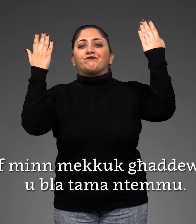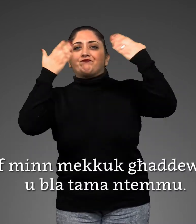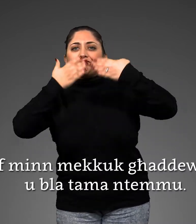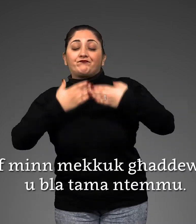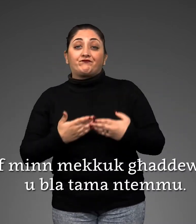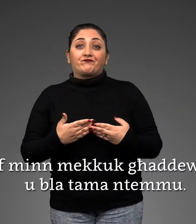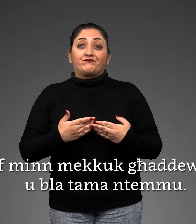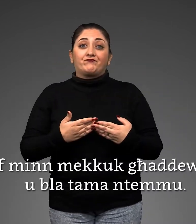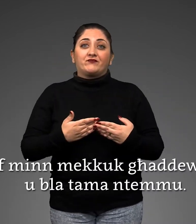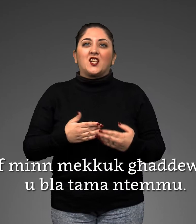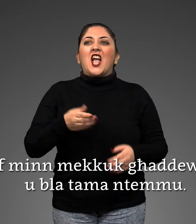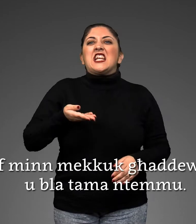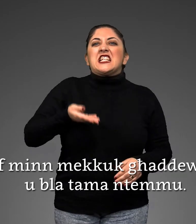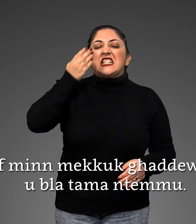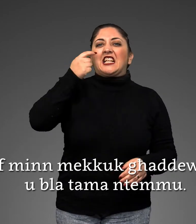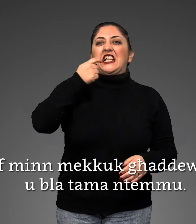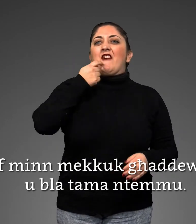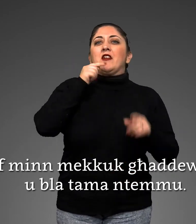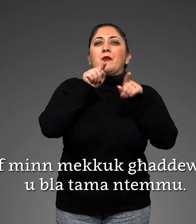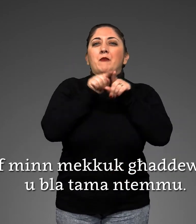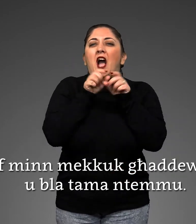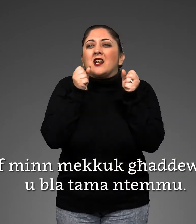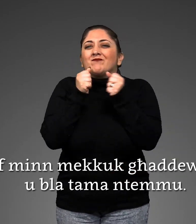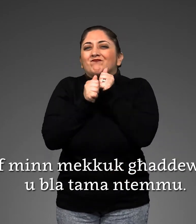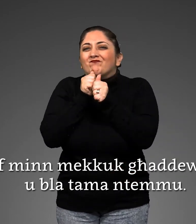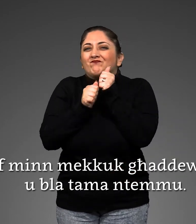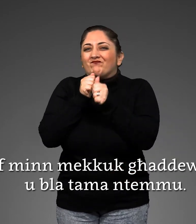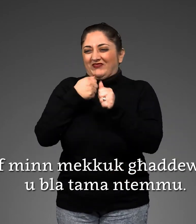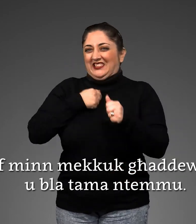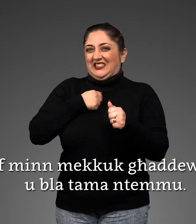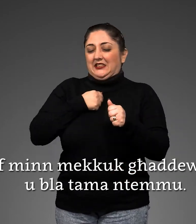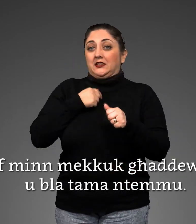Eħfef min mekkuk għaddew jimi u blatama intemmu.